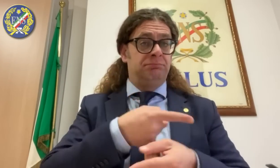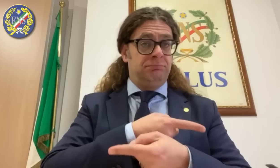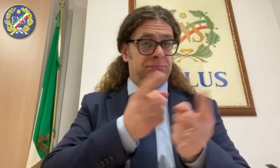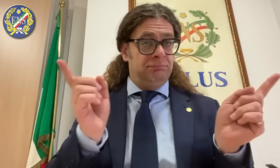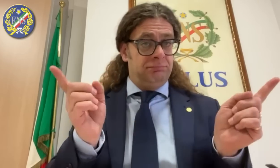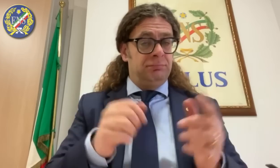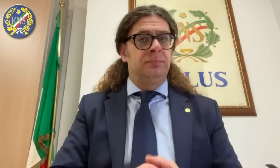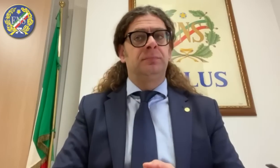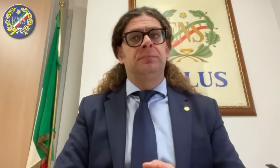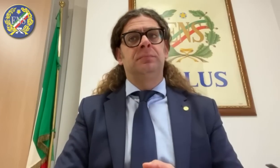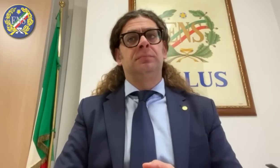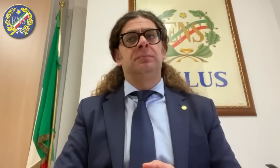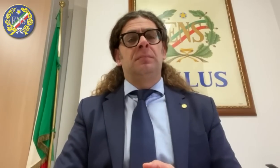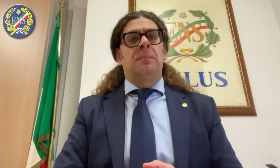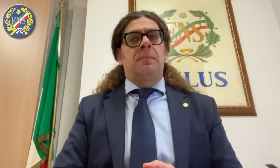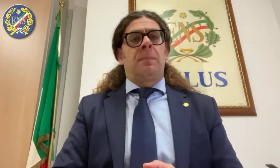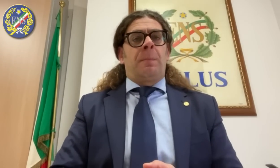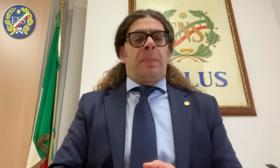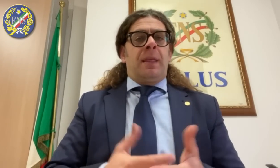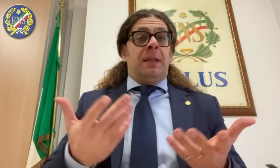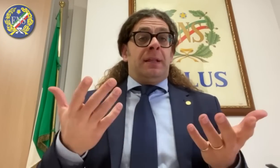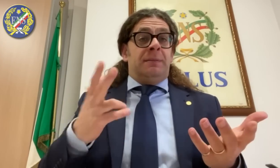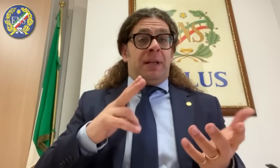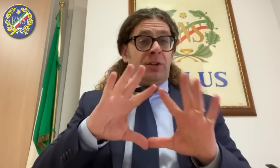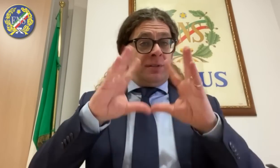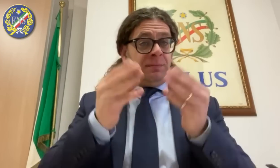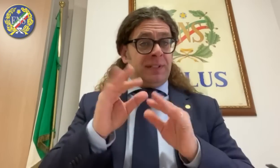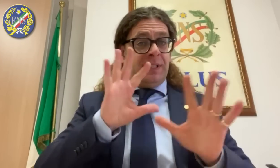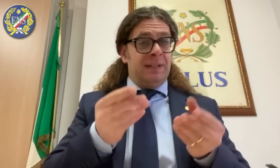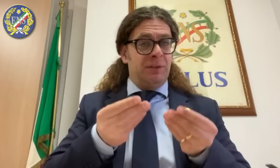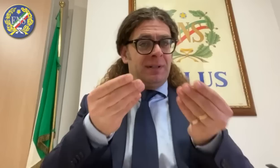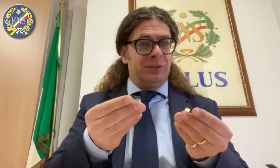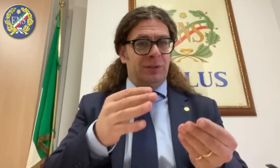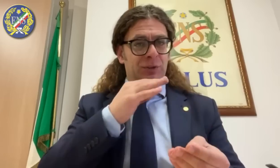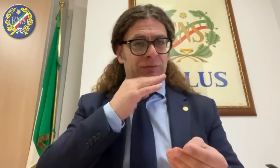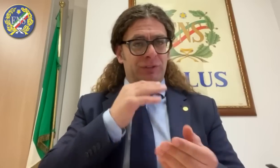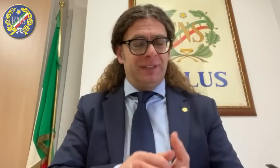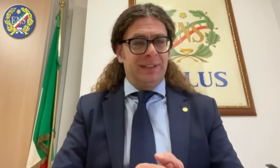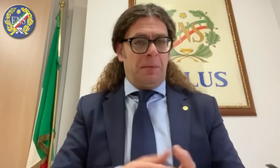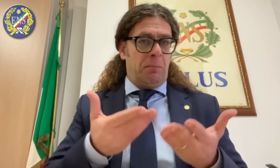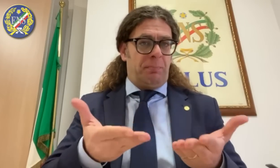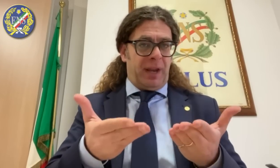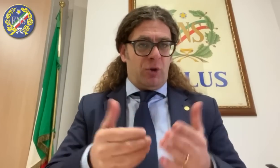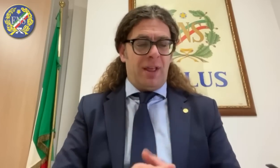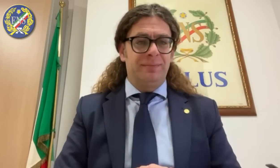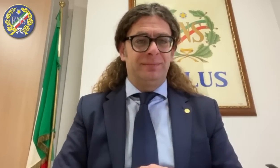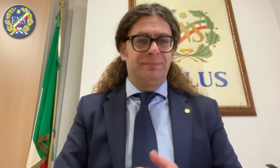ulteriori delucidazioni. Spero che per il momento i chiarimenti forniti siano sufficienti. Grazie per avermi seguito.